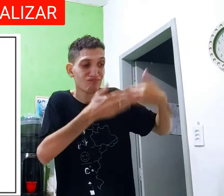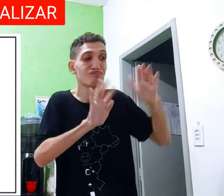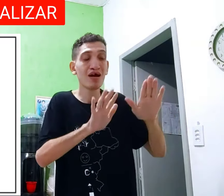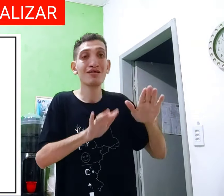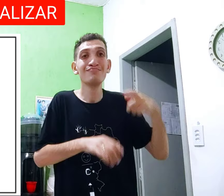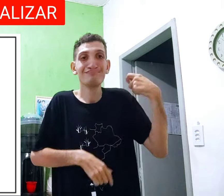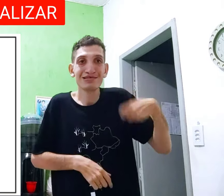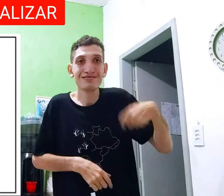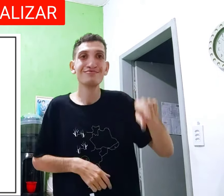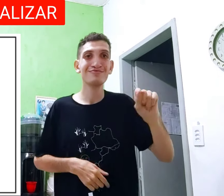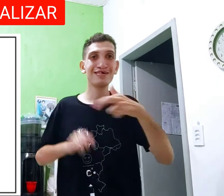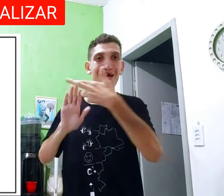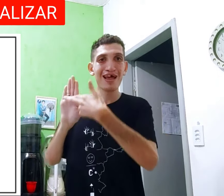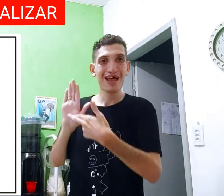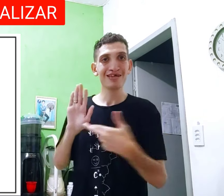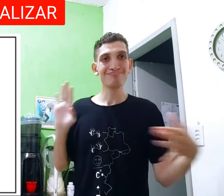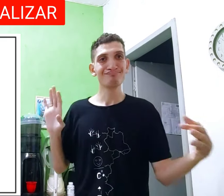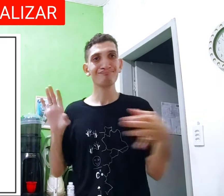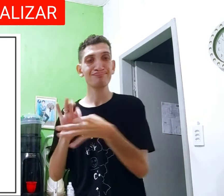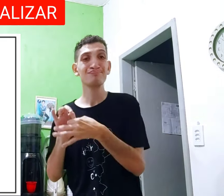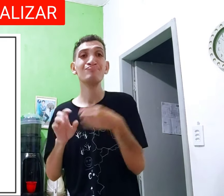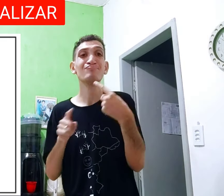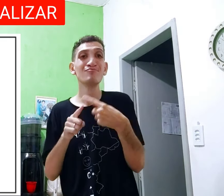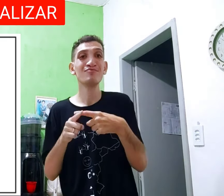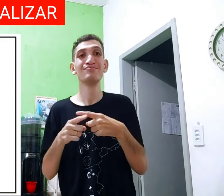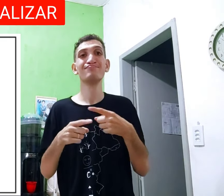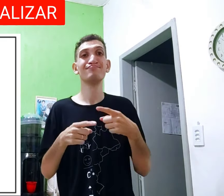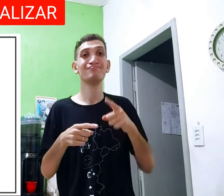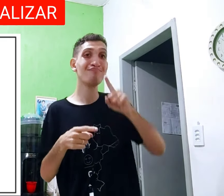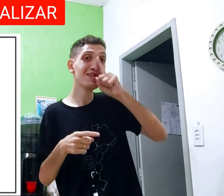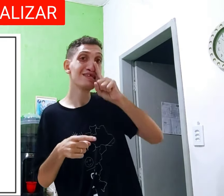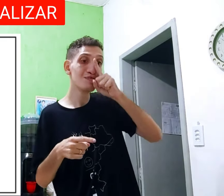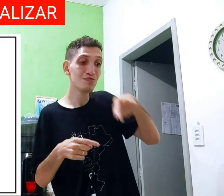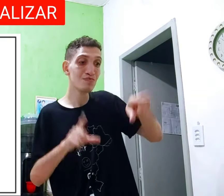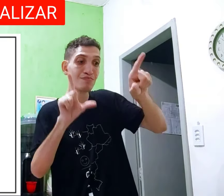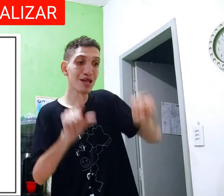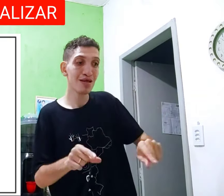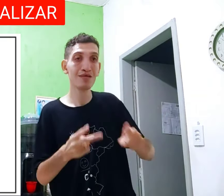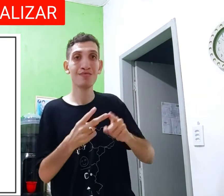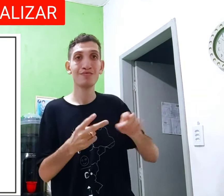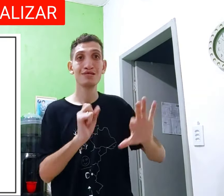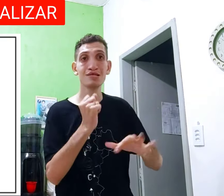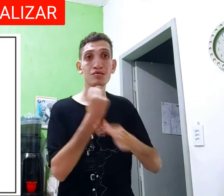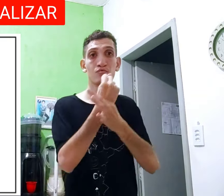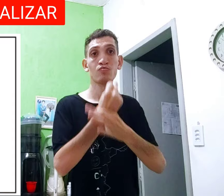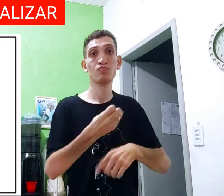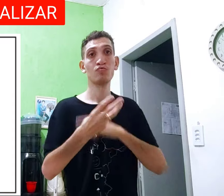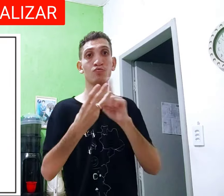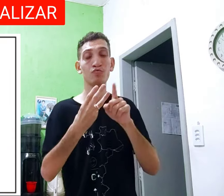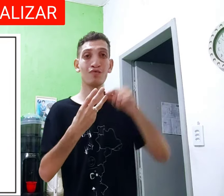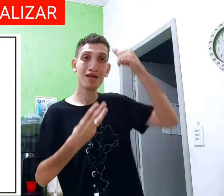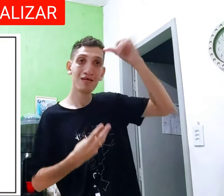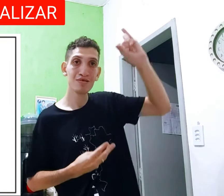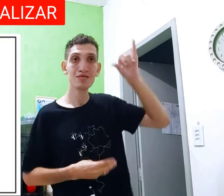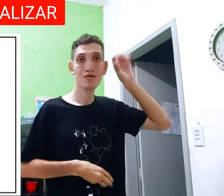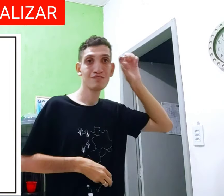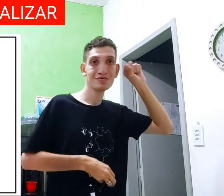isso, lá, era bom, o passado tempo precisa do que? Institucionalizar a associação, para diminuir o risco,